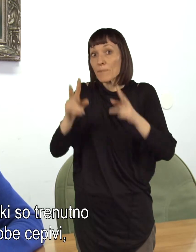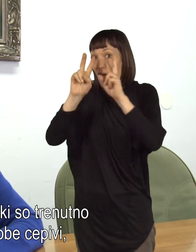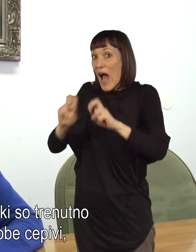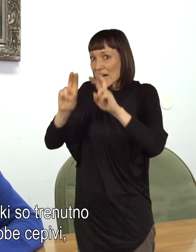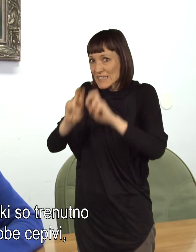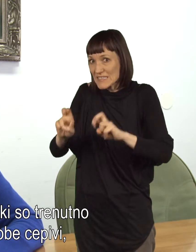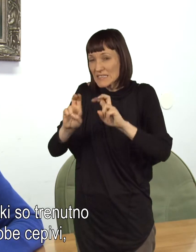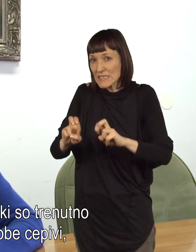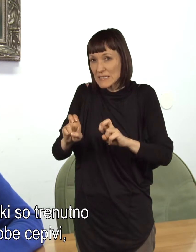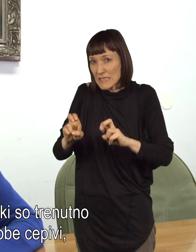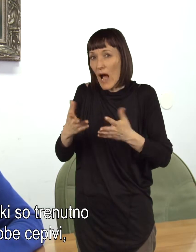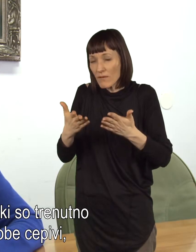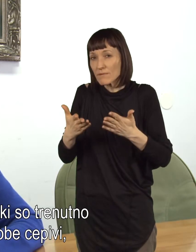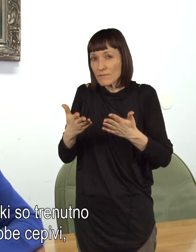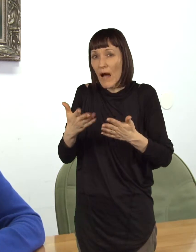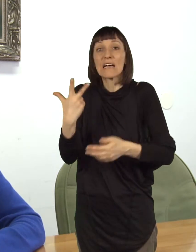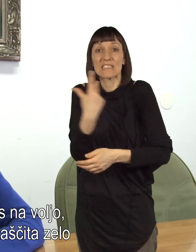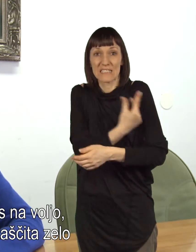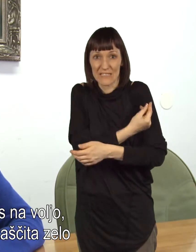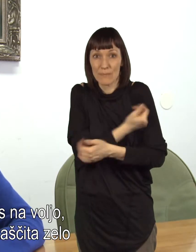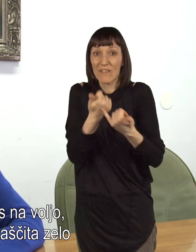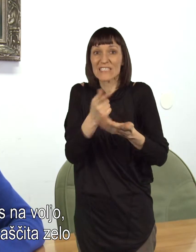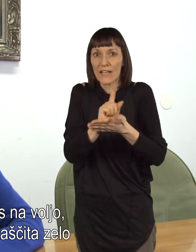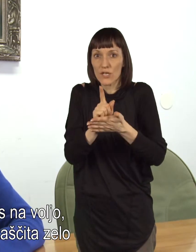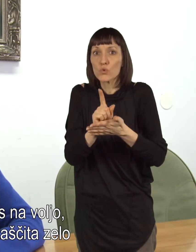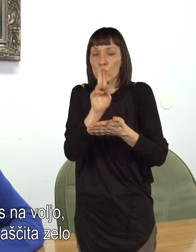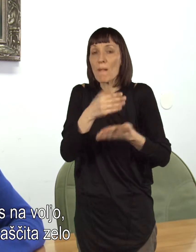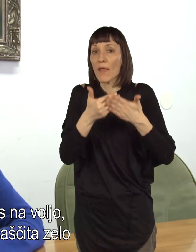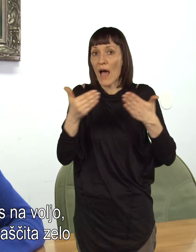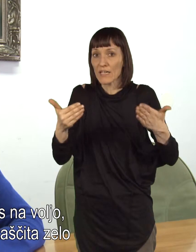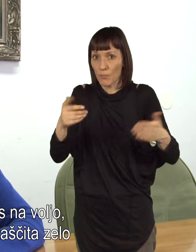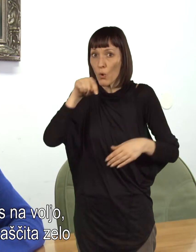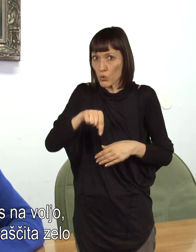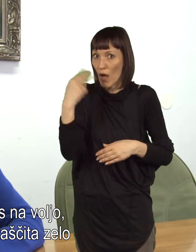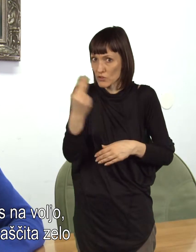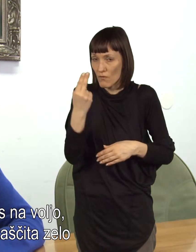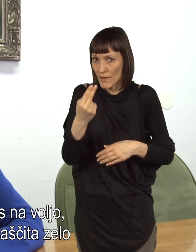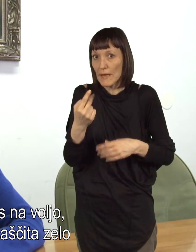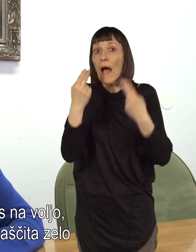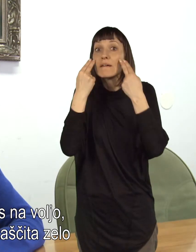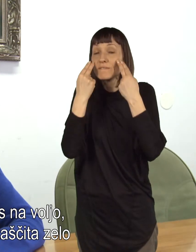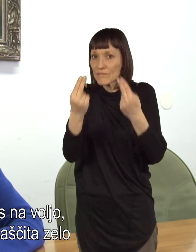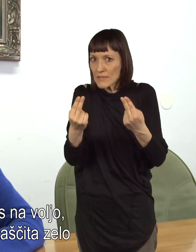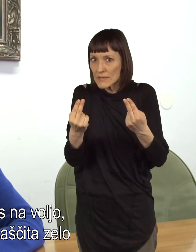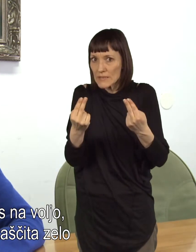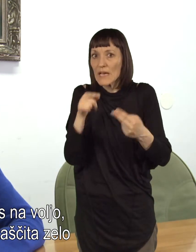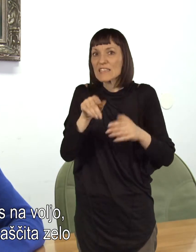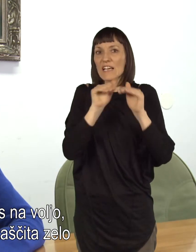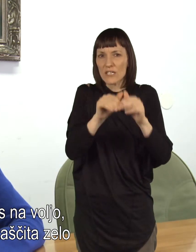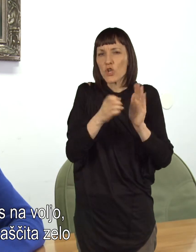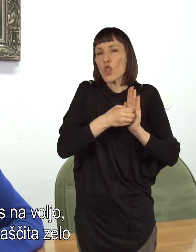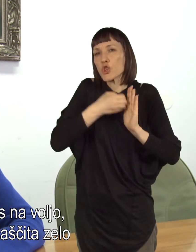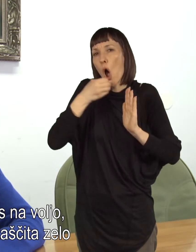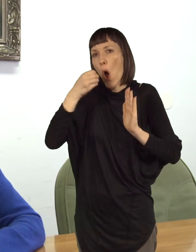raziskavah, ki so trenutno na voljo za eno in za drugo cepivo, ki sta pač trenutno tudi pri nas na voljo, se kaže, da